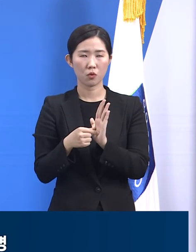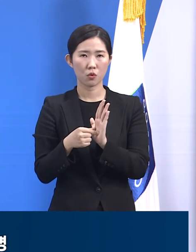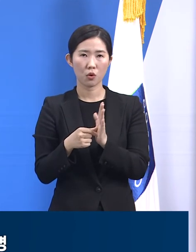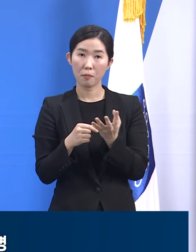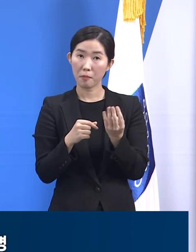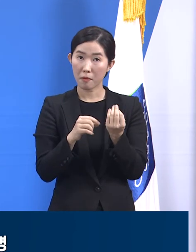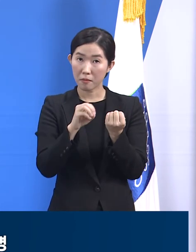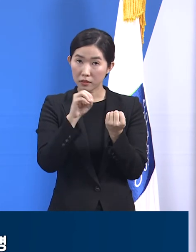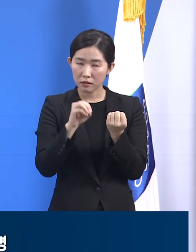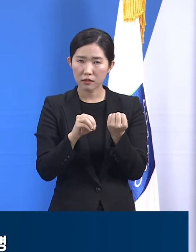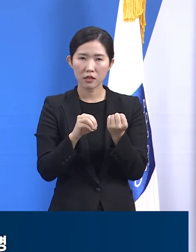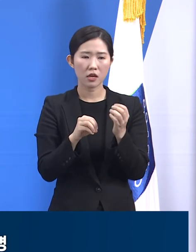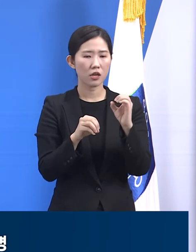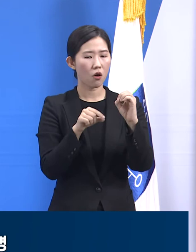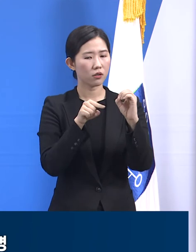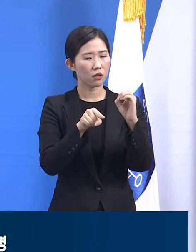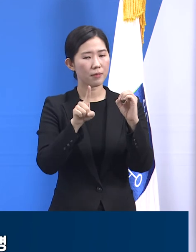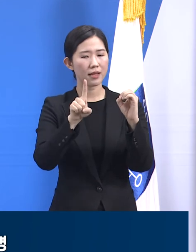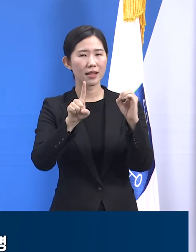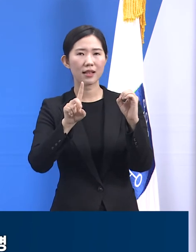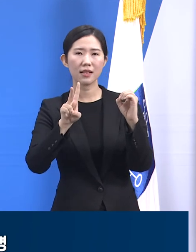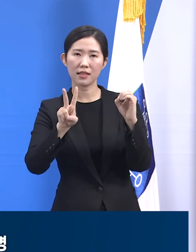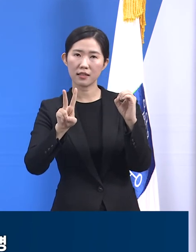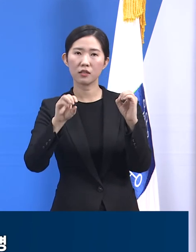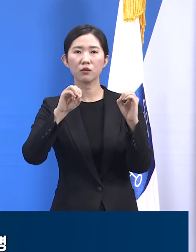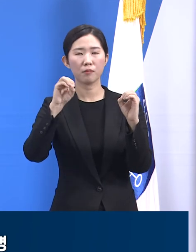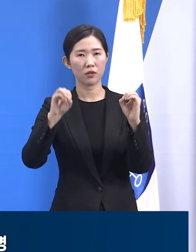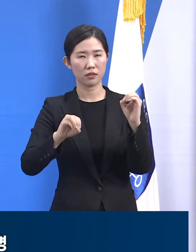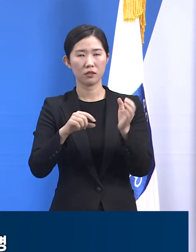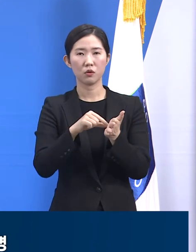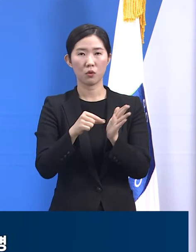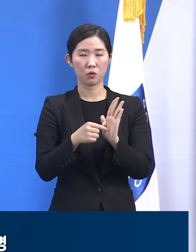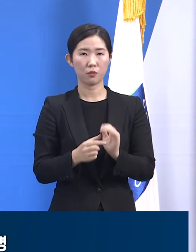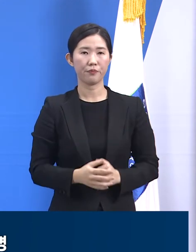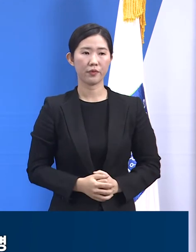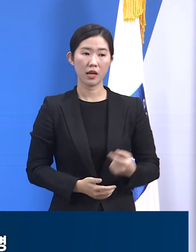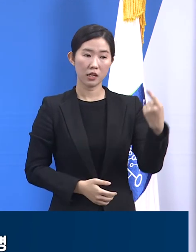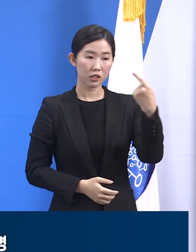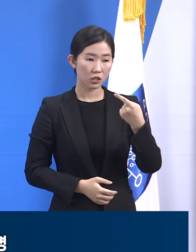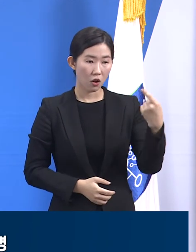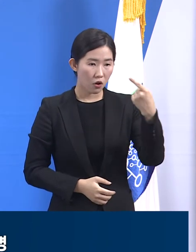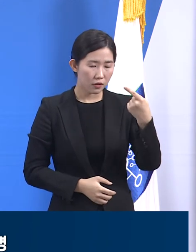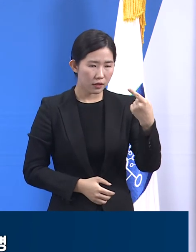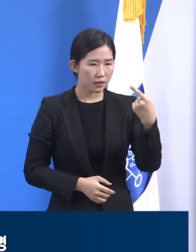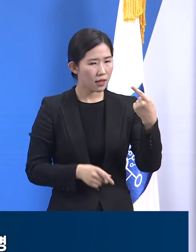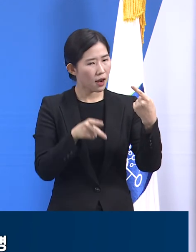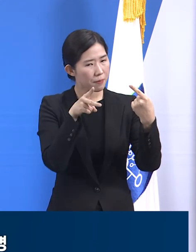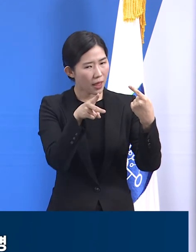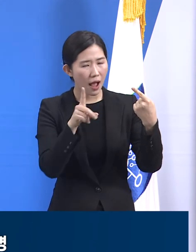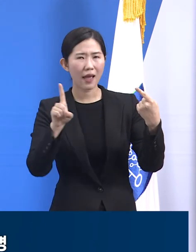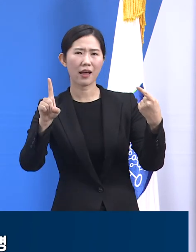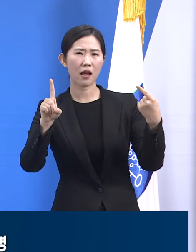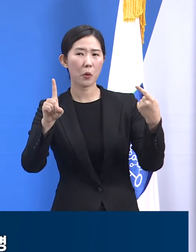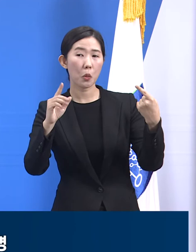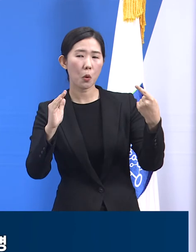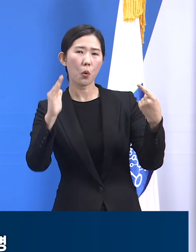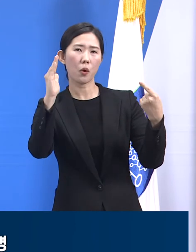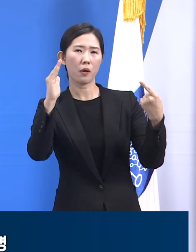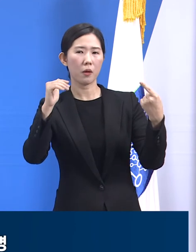환산하면 0.11%라는 얘기가 되고 1,000명당 1명을 살짝 넘는 그런 수치입니다.